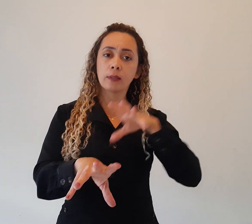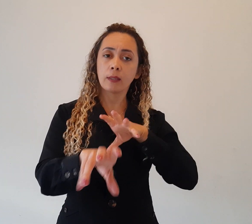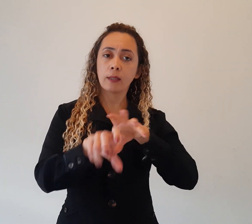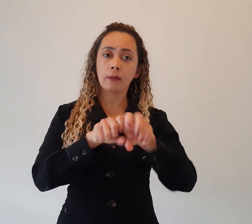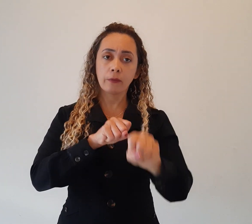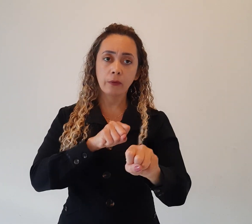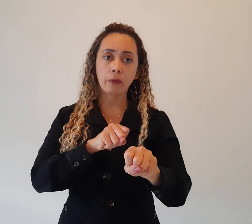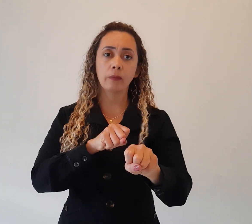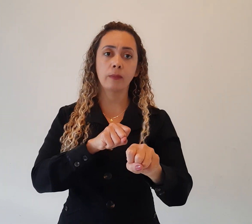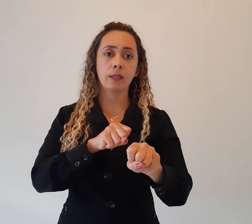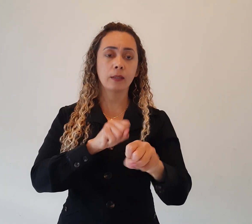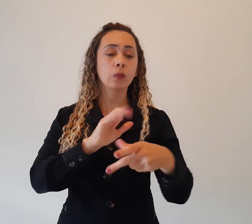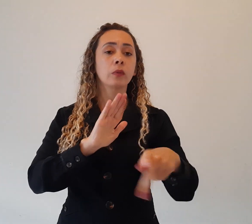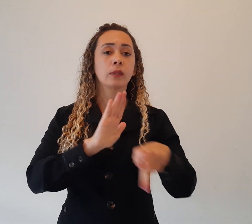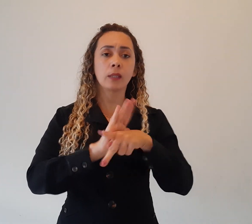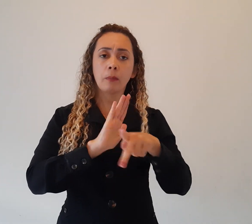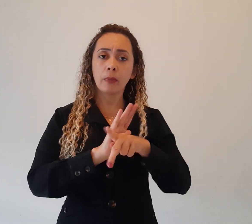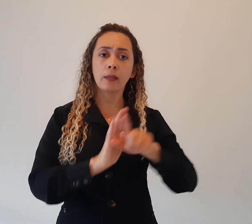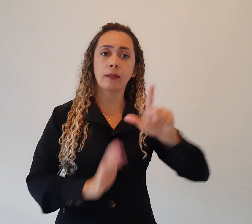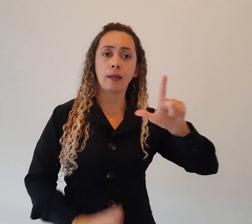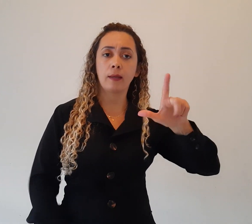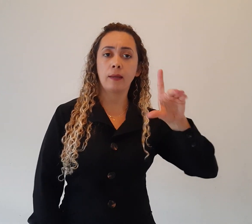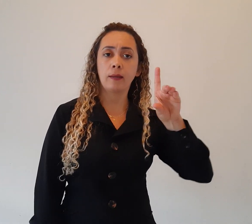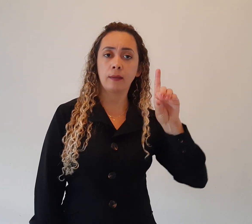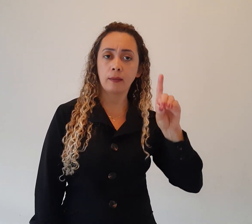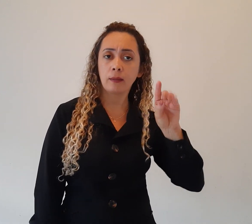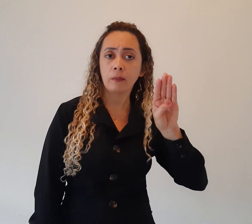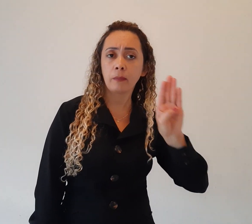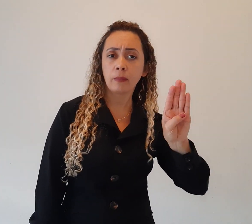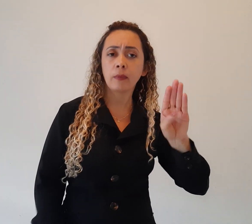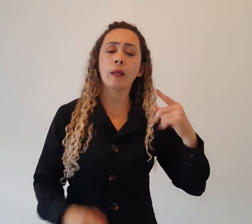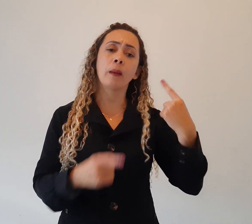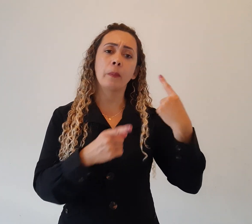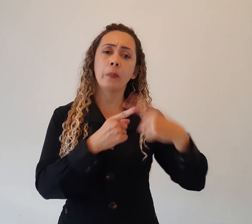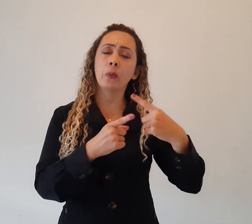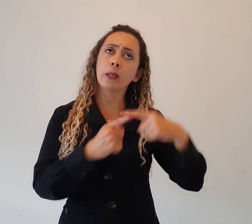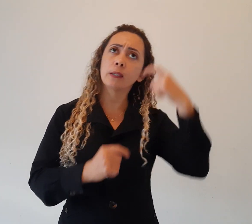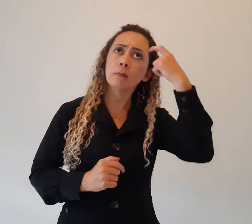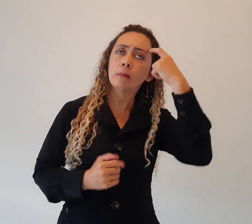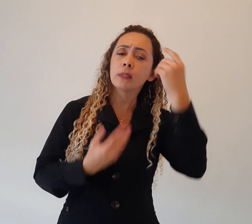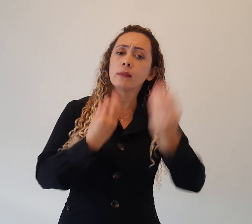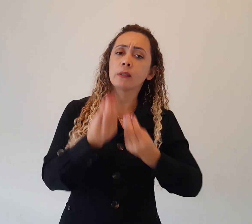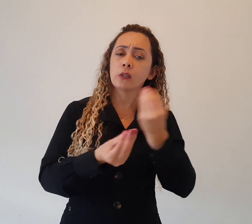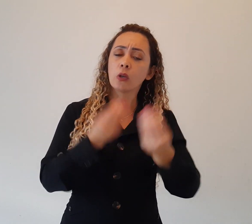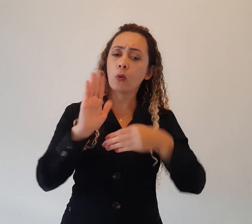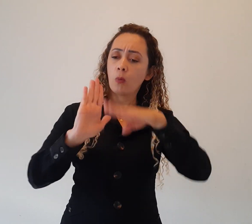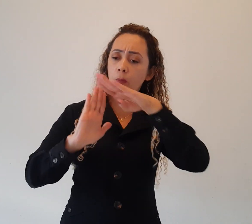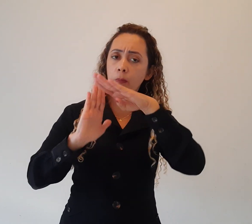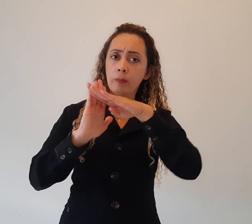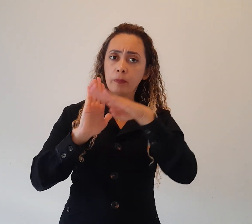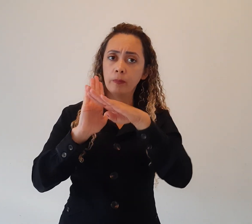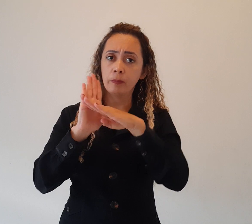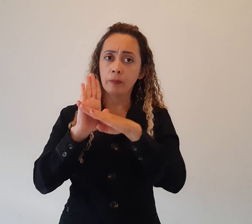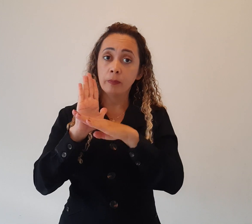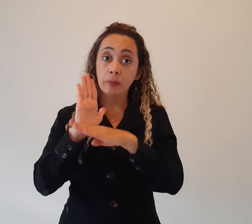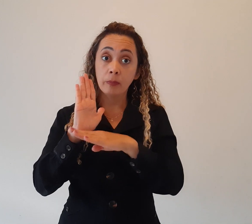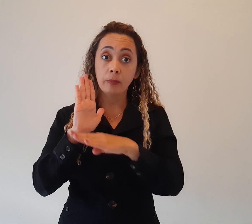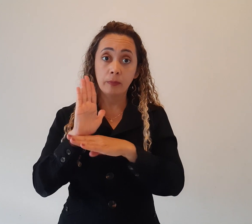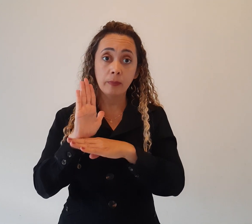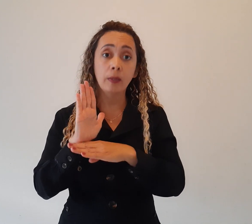LSDGs. E a gente pensa que, além de diretriz básica da educação, é a proteção adequada da saúde, sei, mas a gente